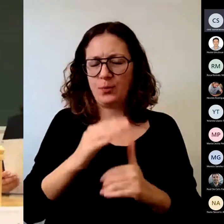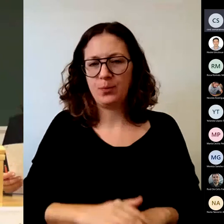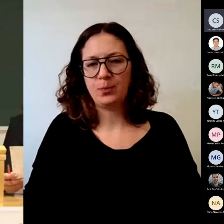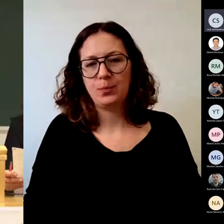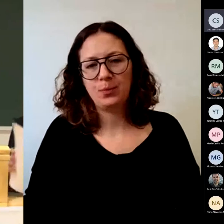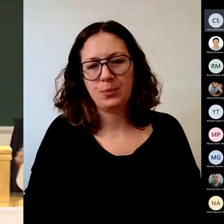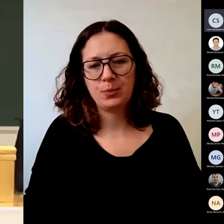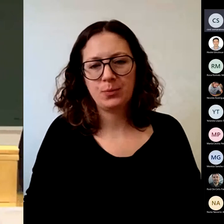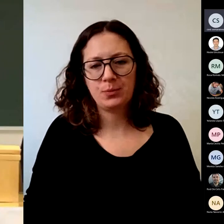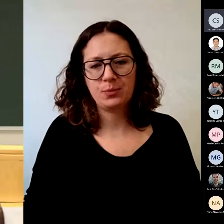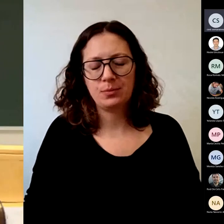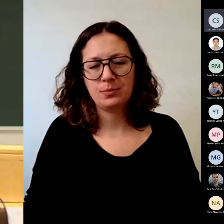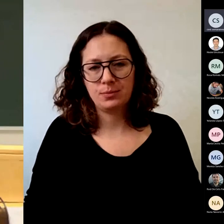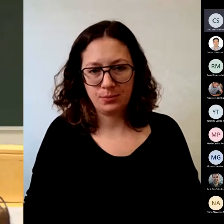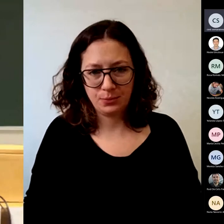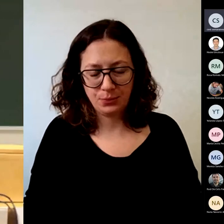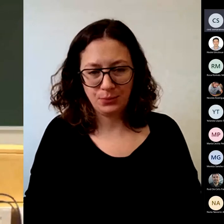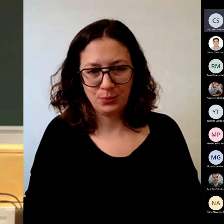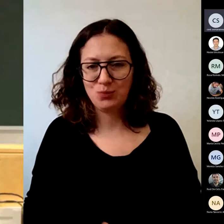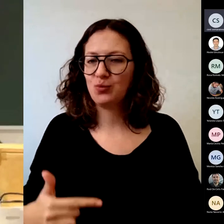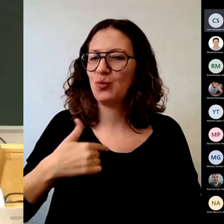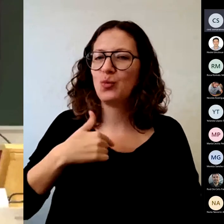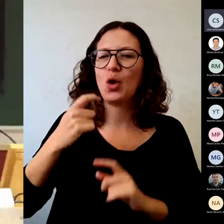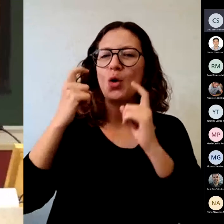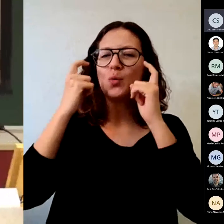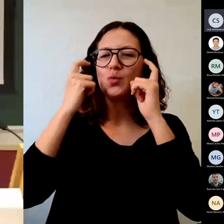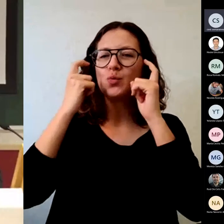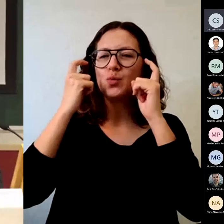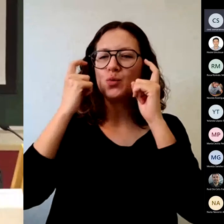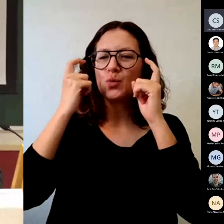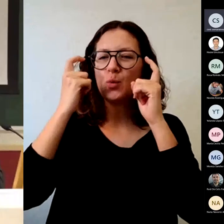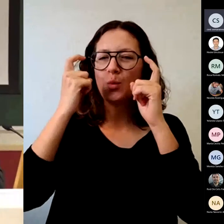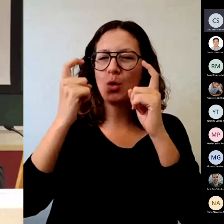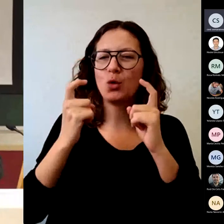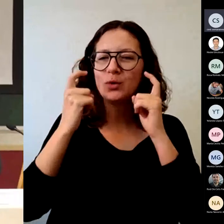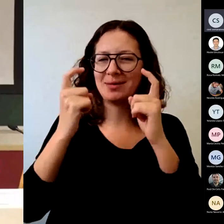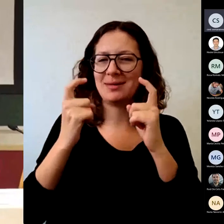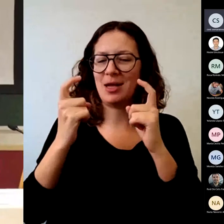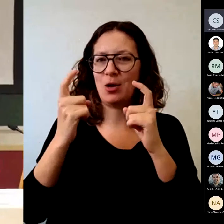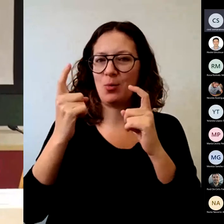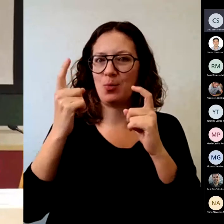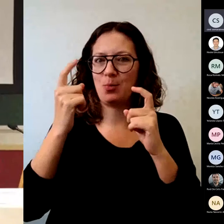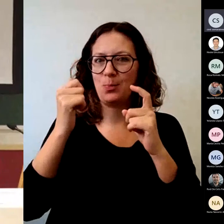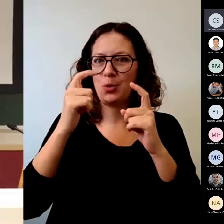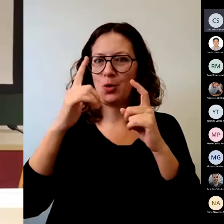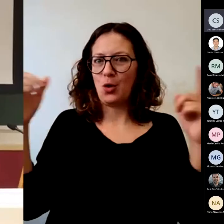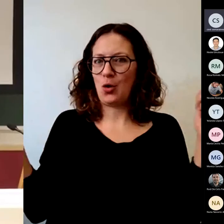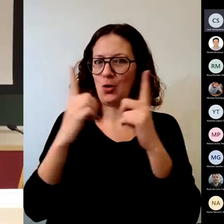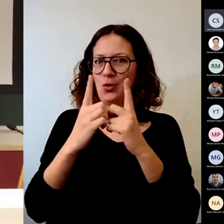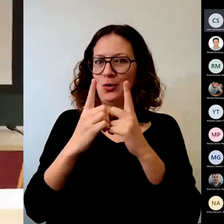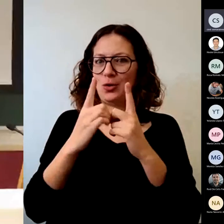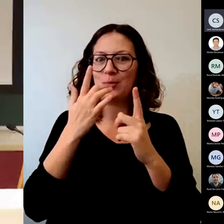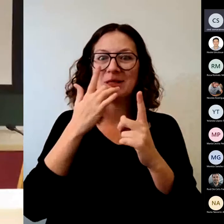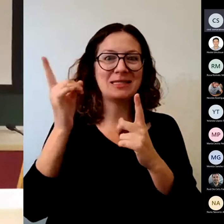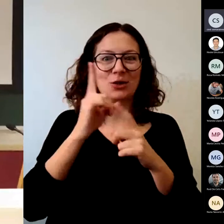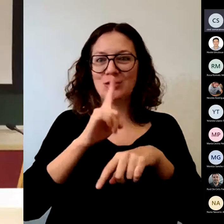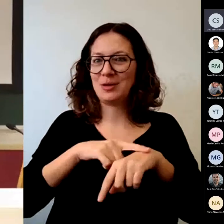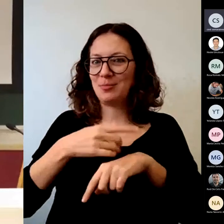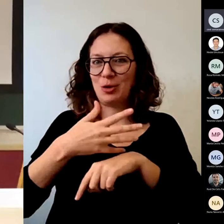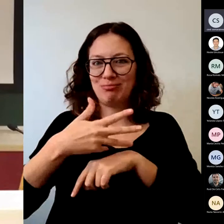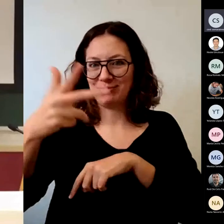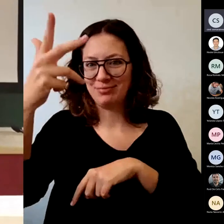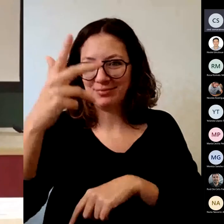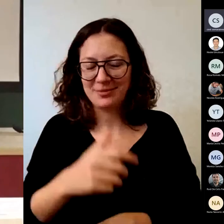Voy a intentar ser telegráfico, porque si no, se nos va de tiempo y es importante.